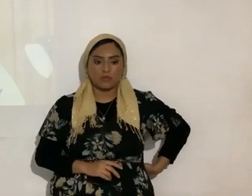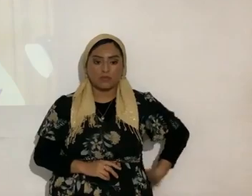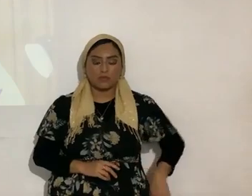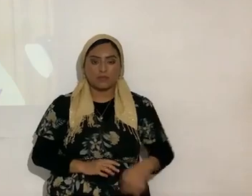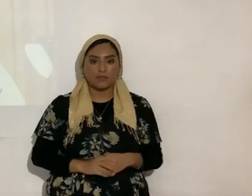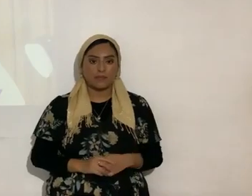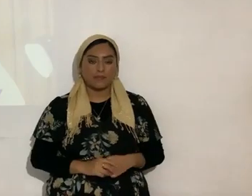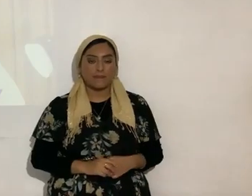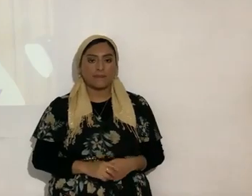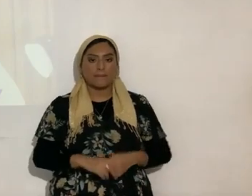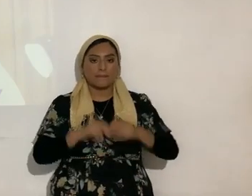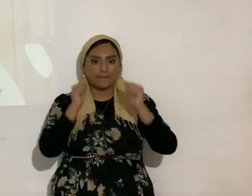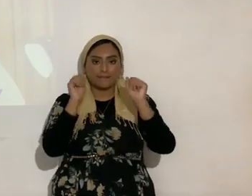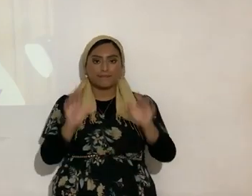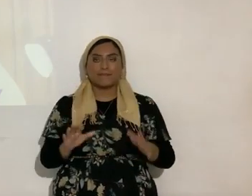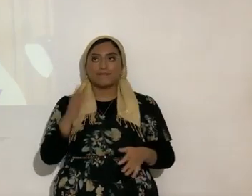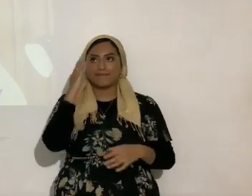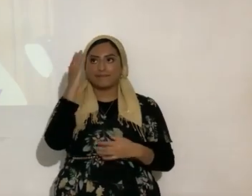bendito seas abacadós